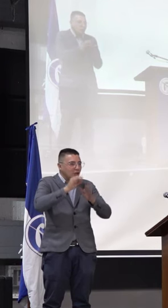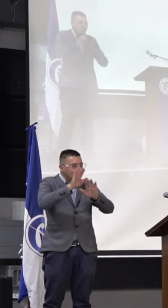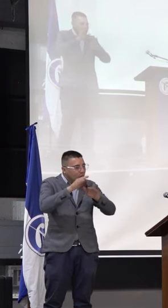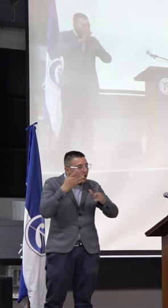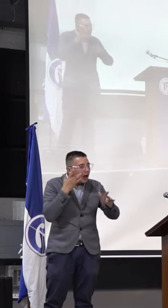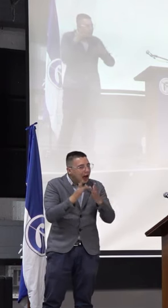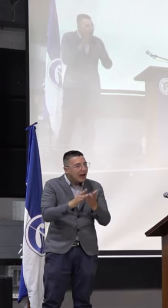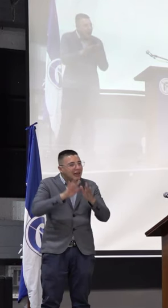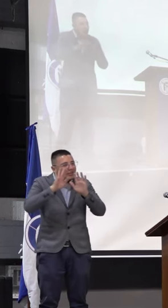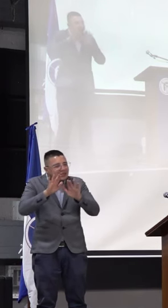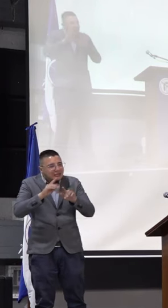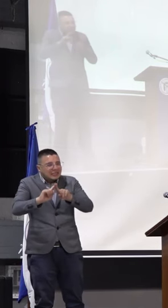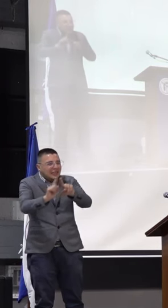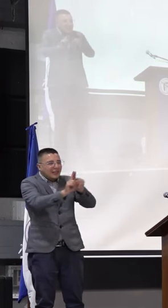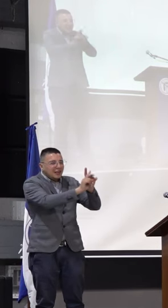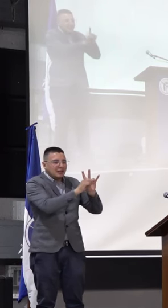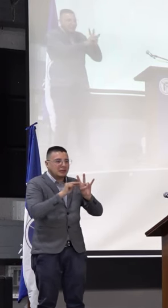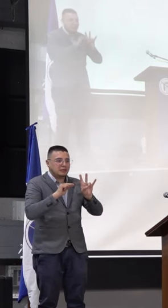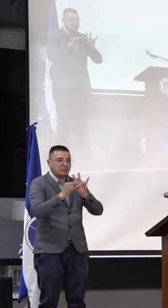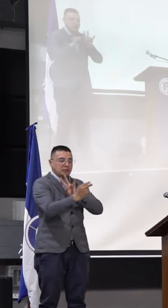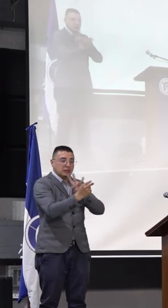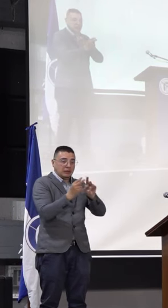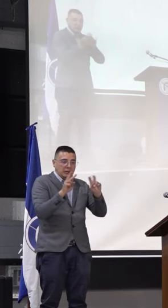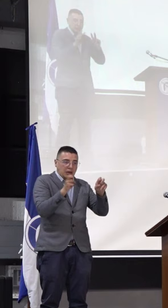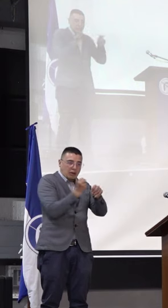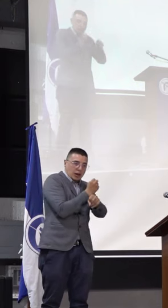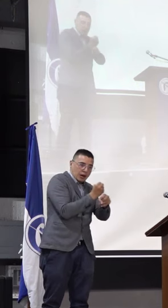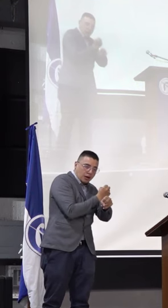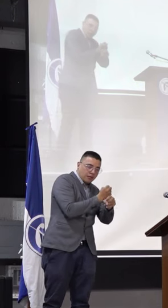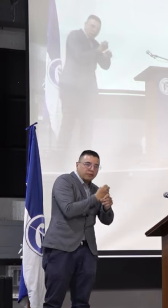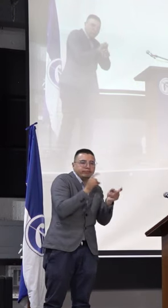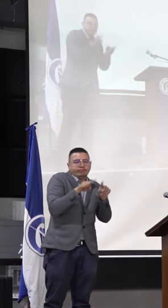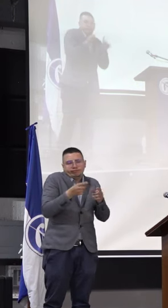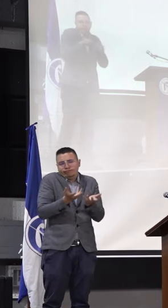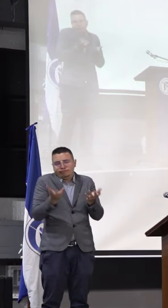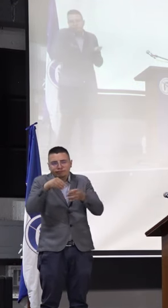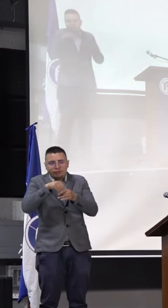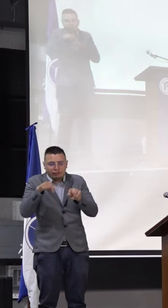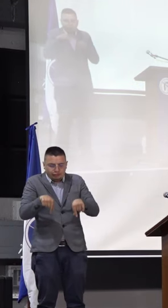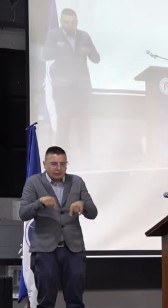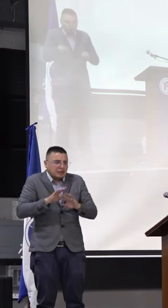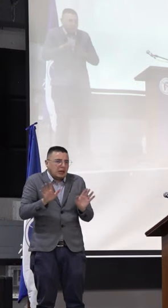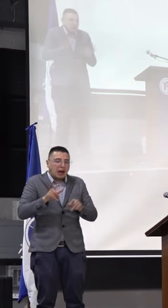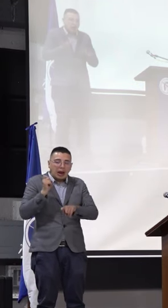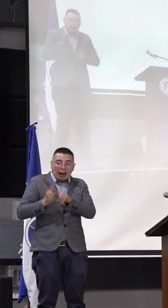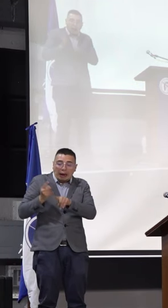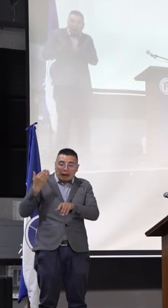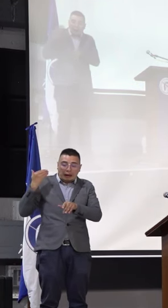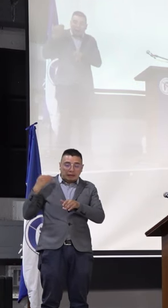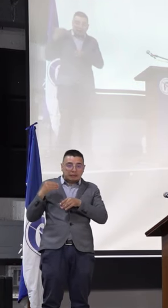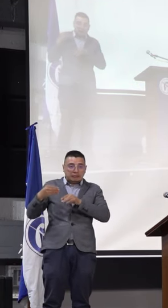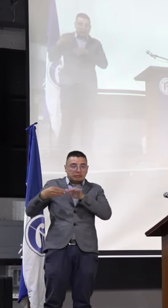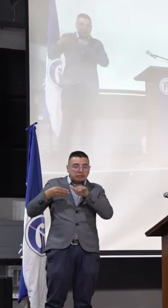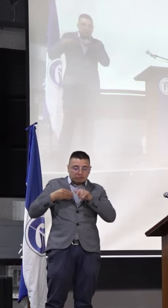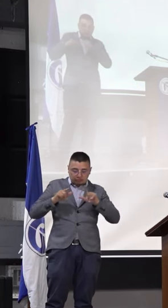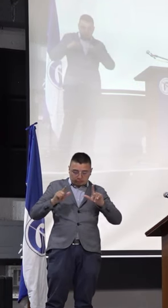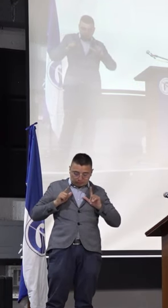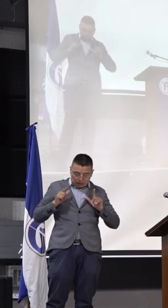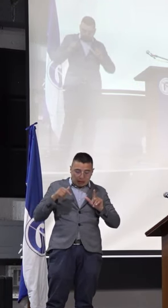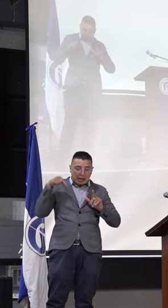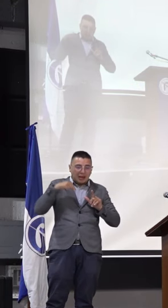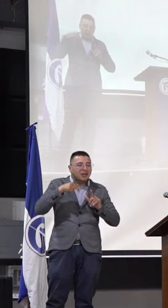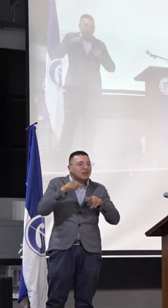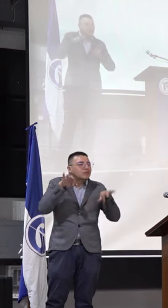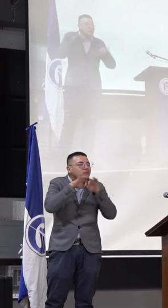perspectivas, ya en el ámbito laboral. nosotros pues ya siendo egresados tenemos como